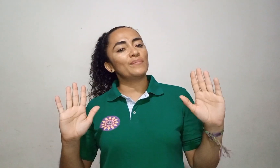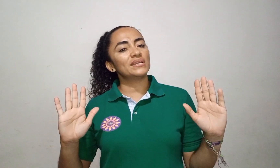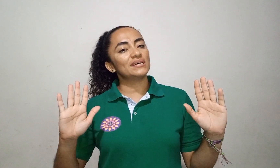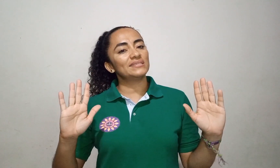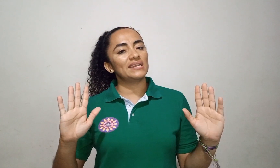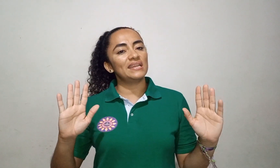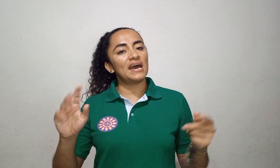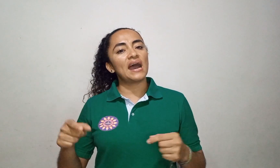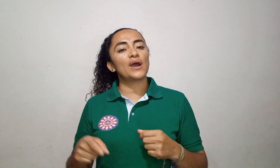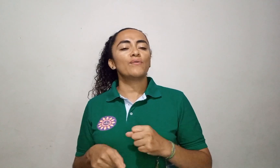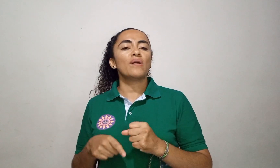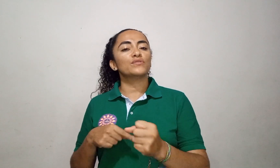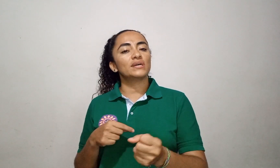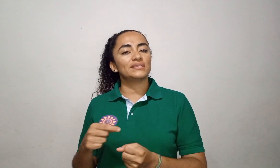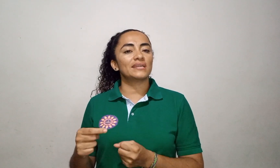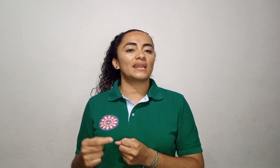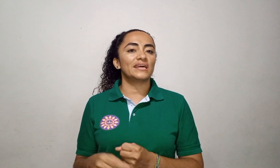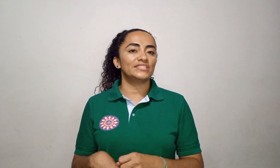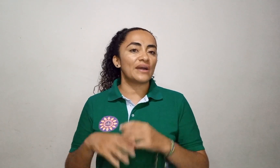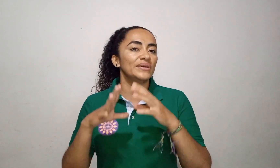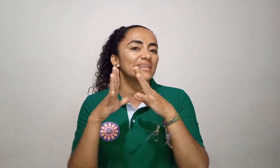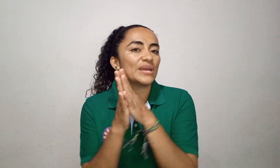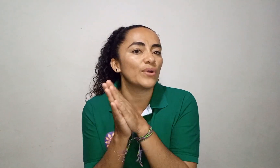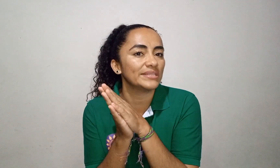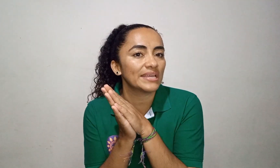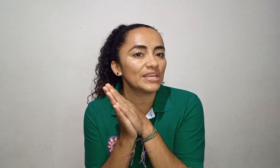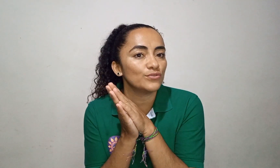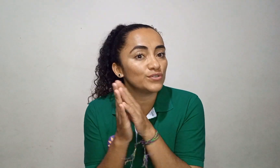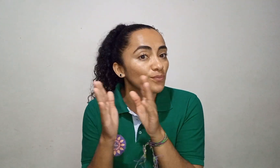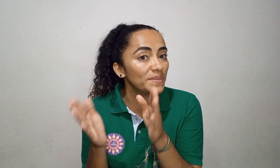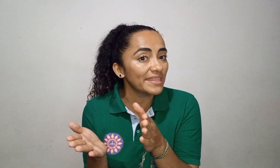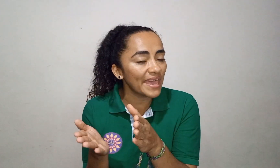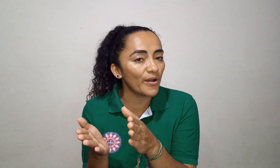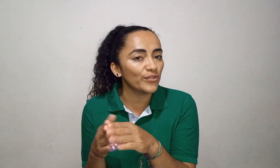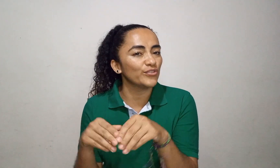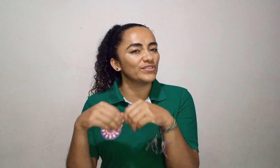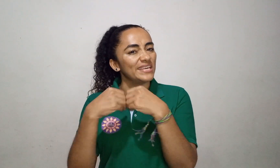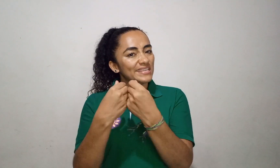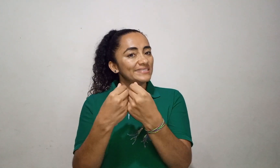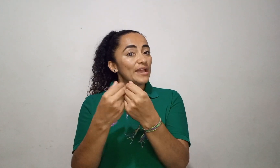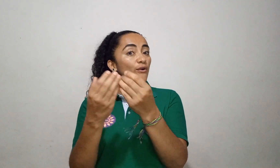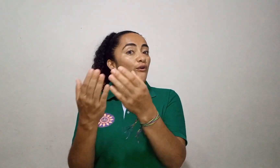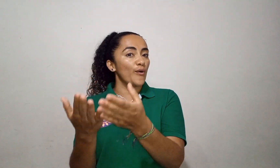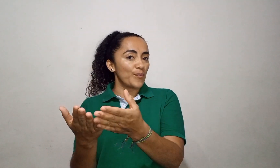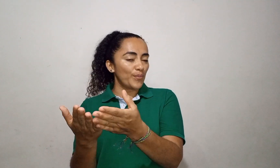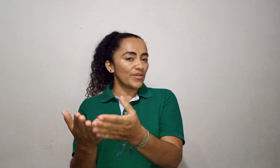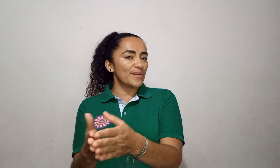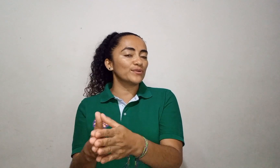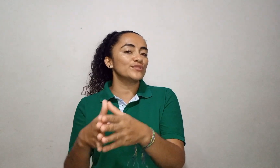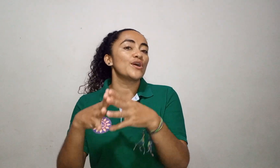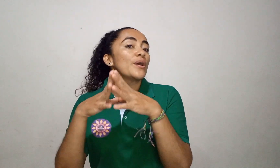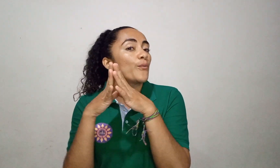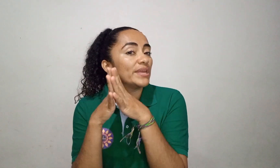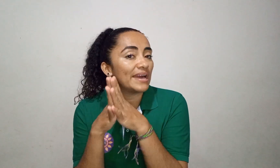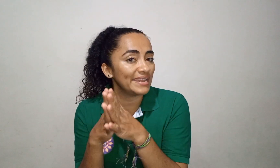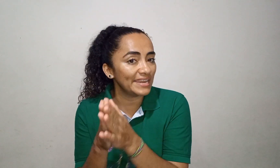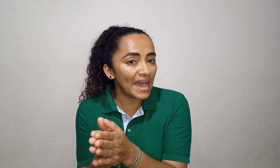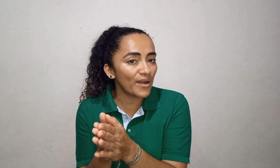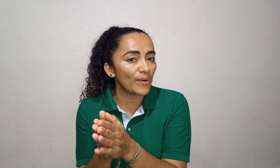malgastar el agua, vamos a cerrar la llave. Recuerden que yo hice un video donde dice cómo podemos cuidar el agua